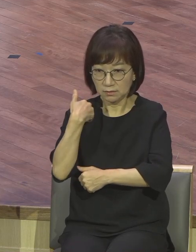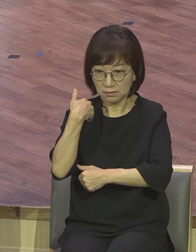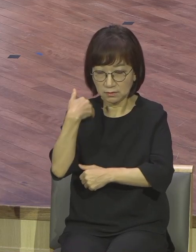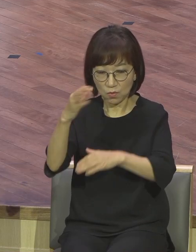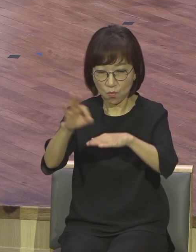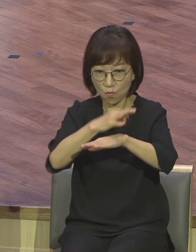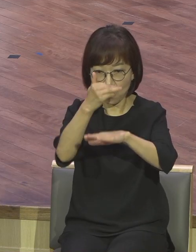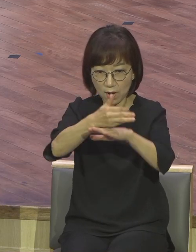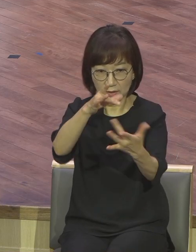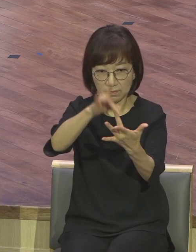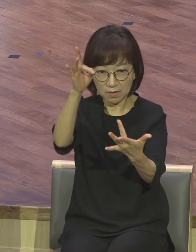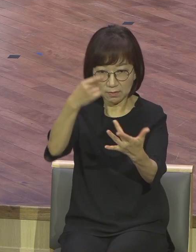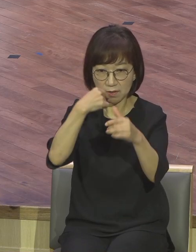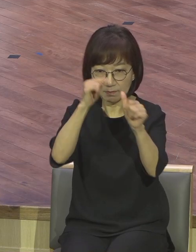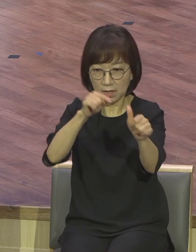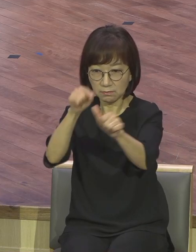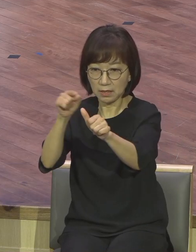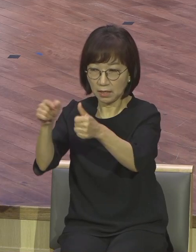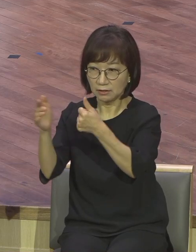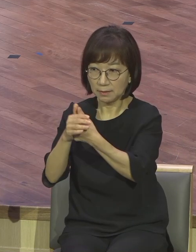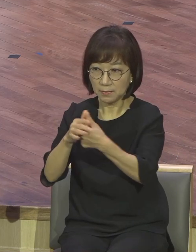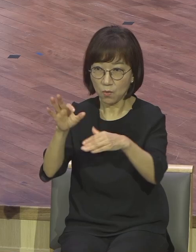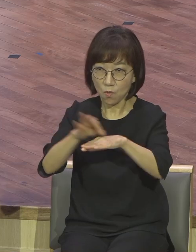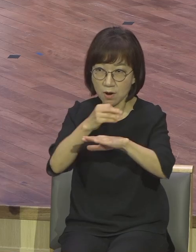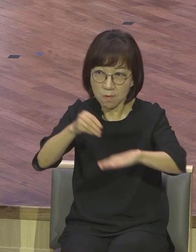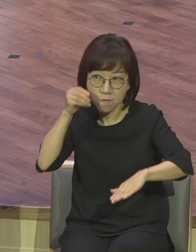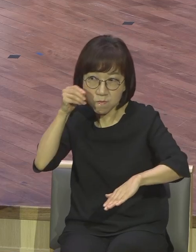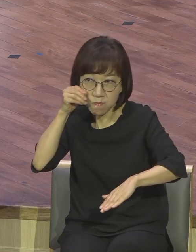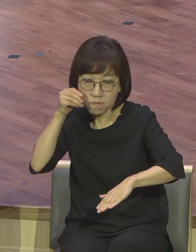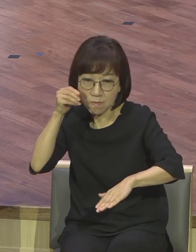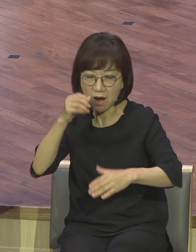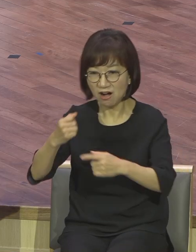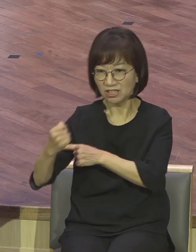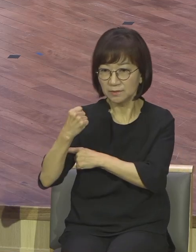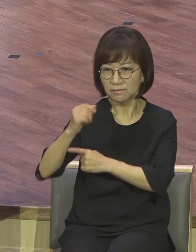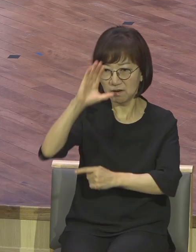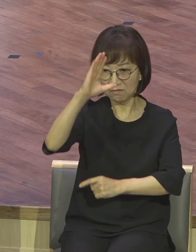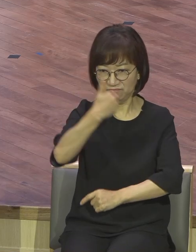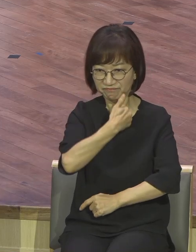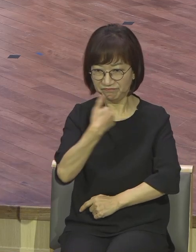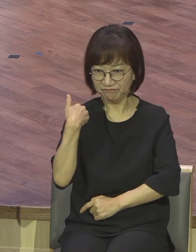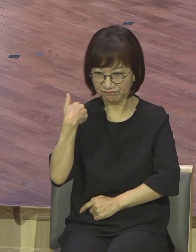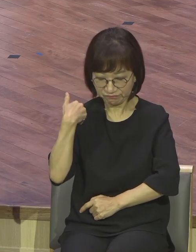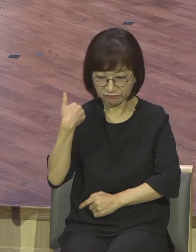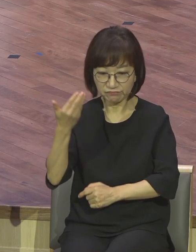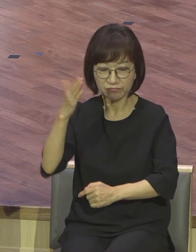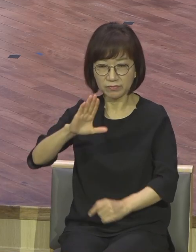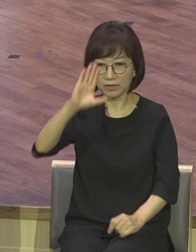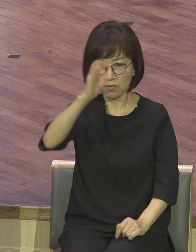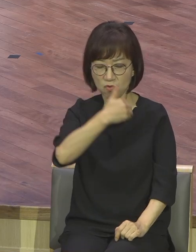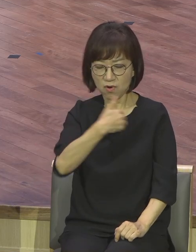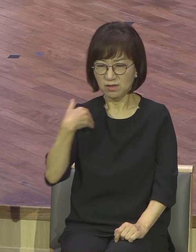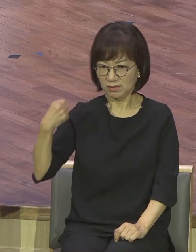정도로 어마어마한 파운데 그 시대에 이 마틴도 혼자서 싸우는 겁니다. 종교 개혁하는